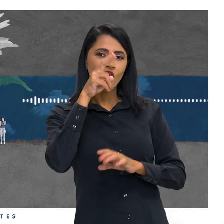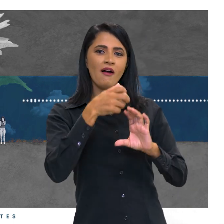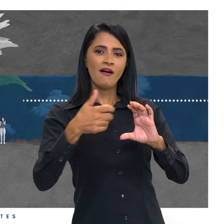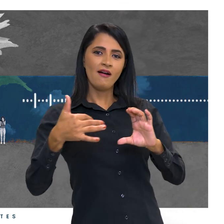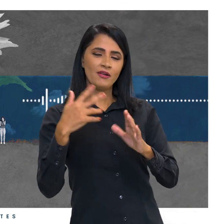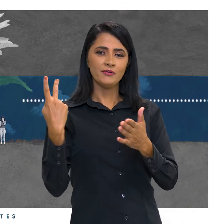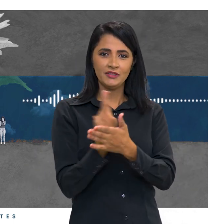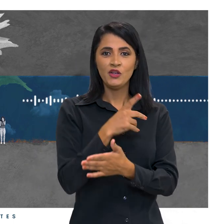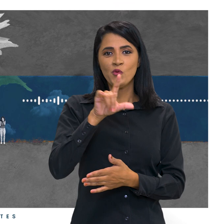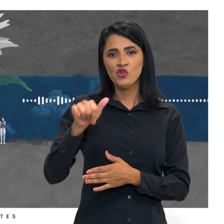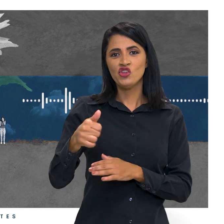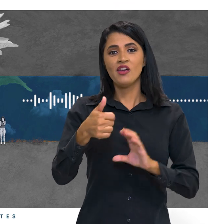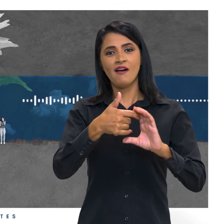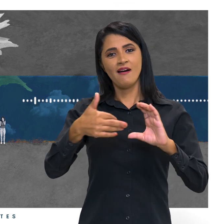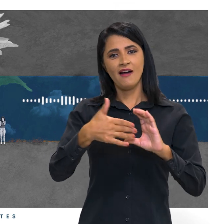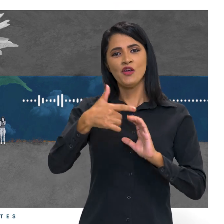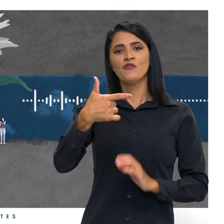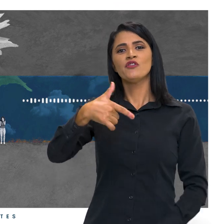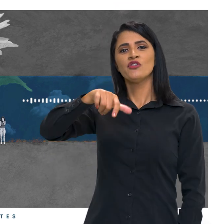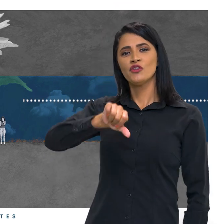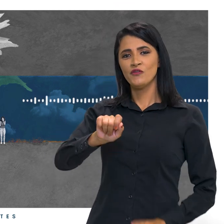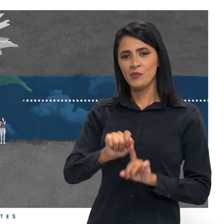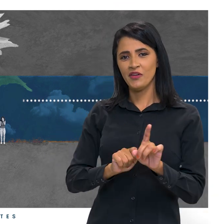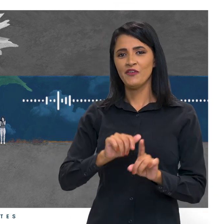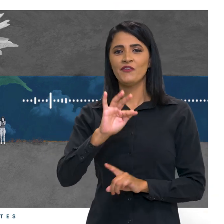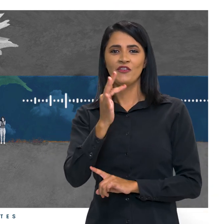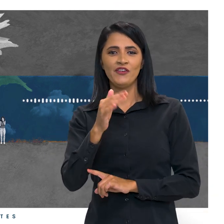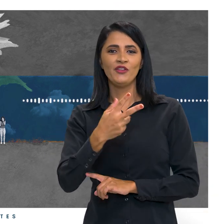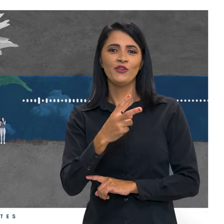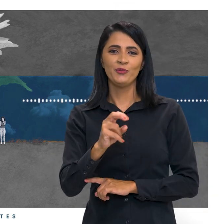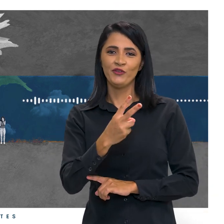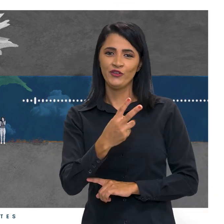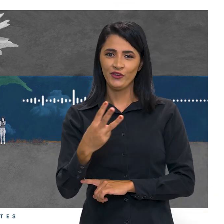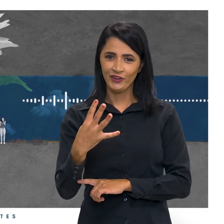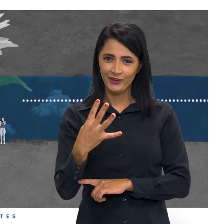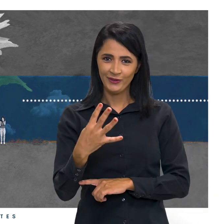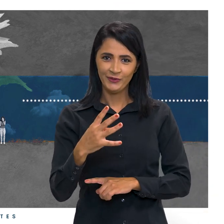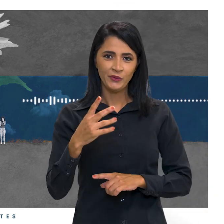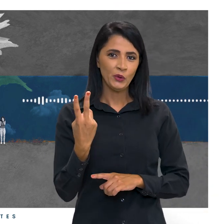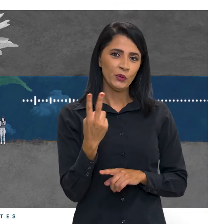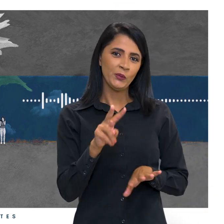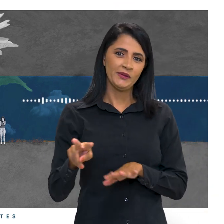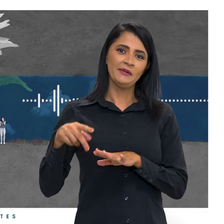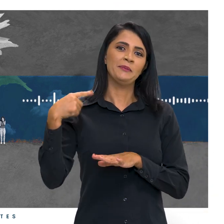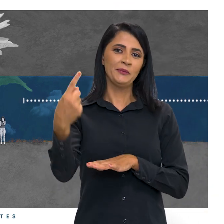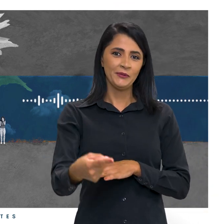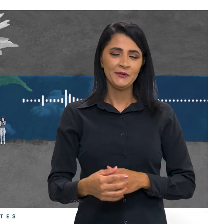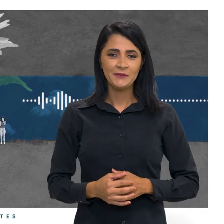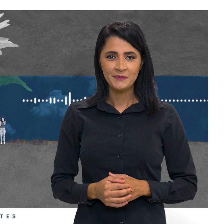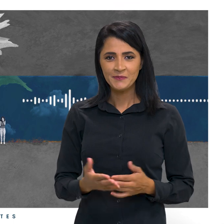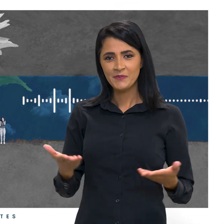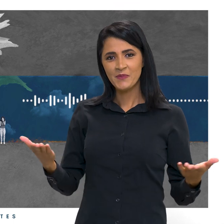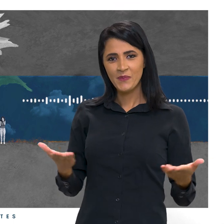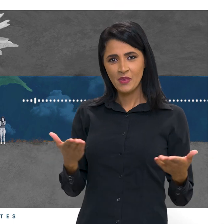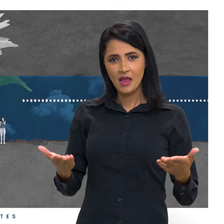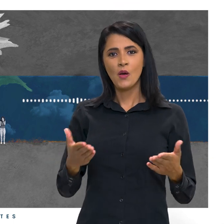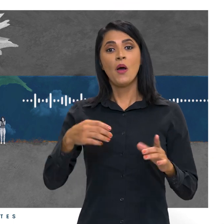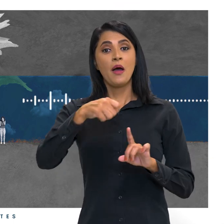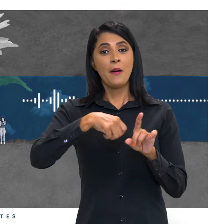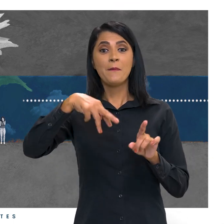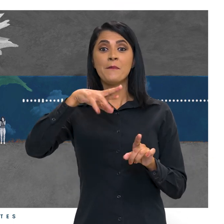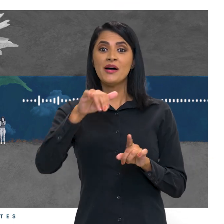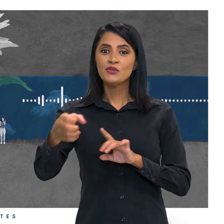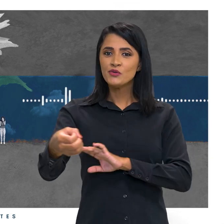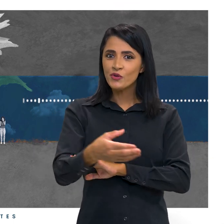no dia raro, 29 de fevereiro de 2024. Uma semana depois. E chegamos a março com um novo episódio.